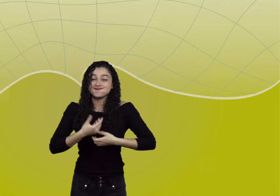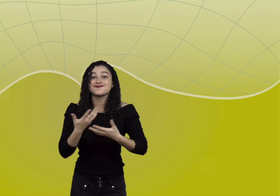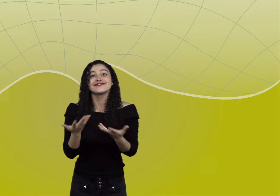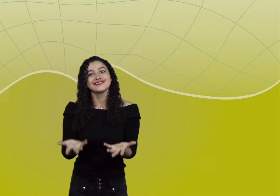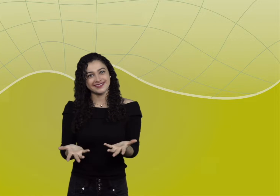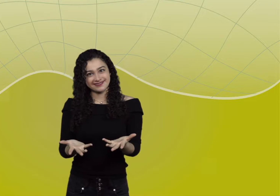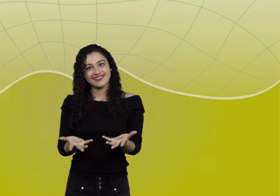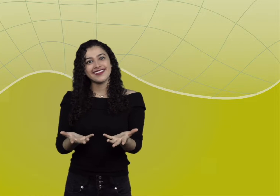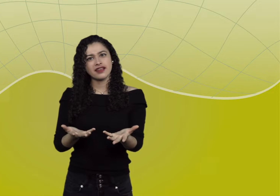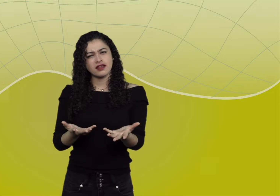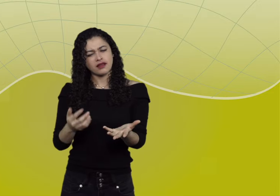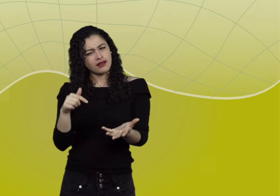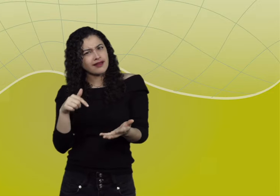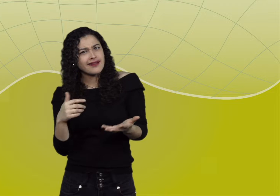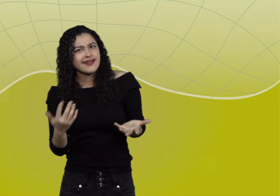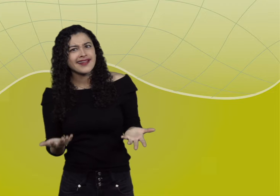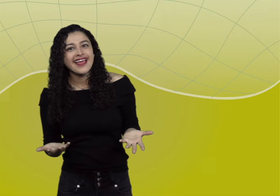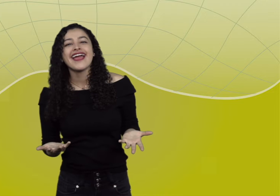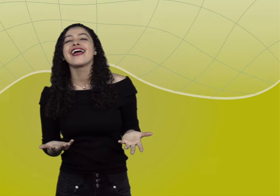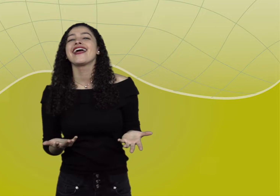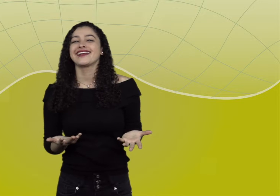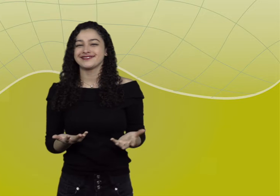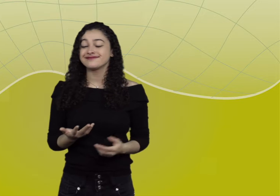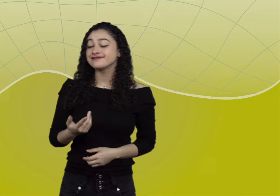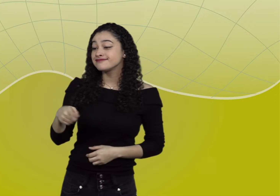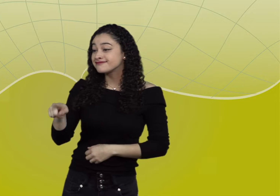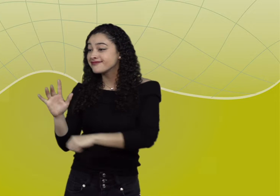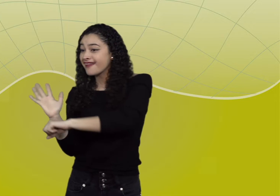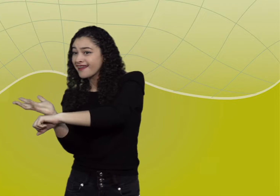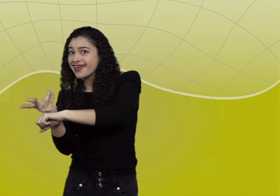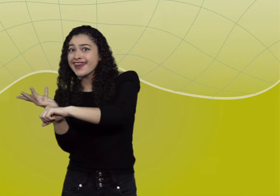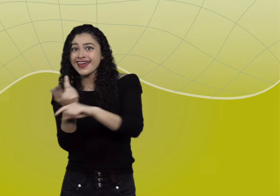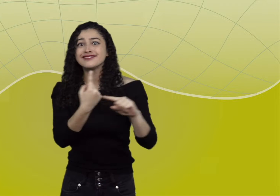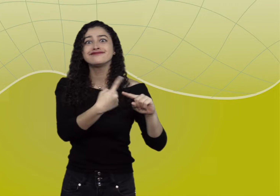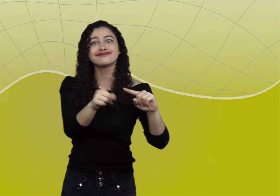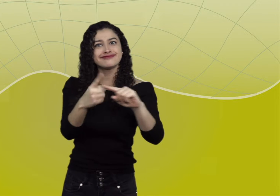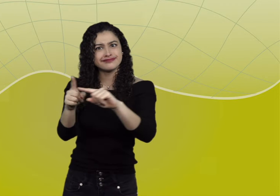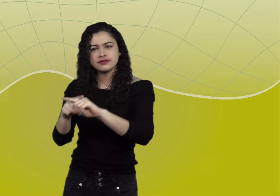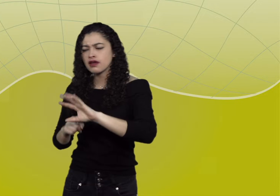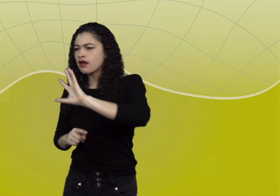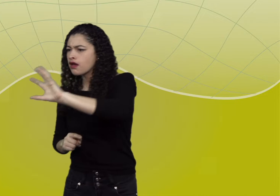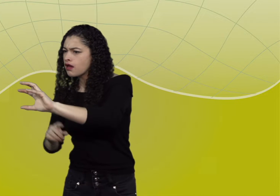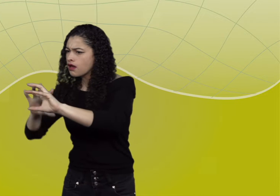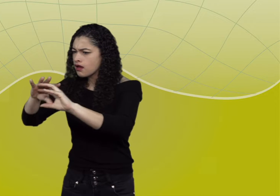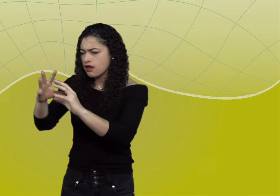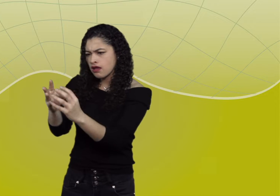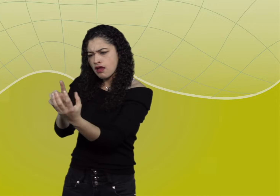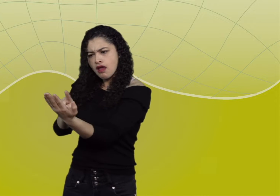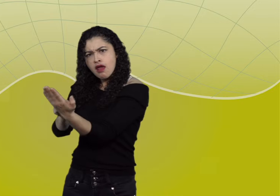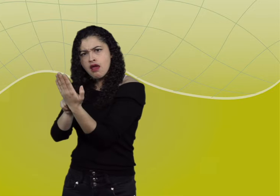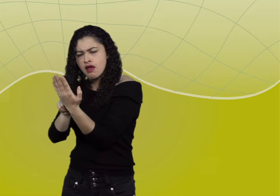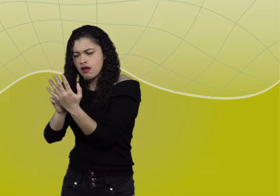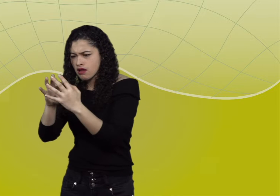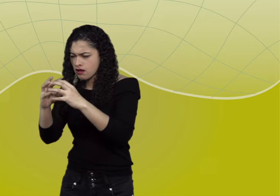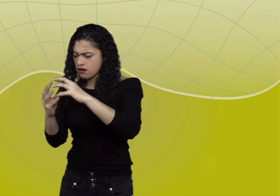Todos estos lenguajes son medios de expresiones artísticas, por las cuales el ser humano proyecta,